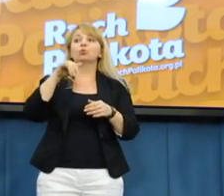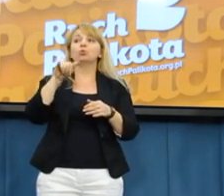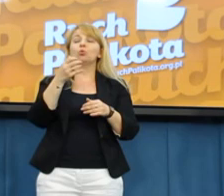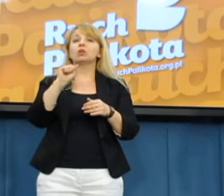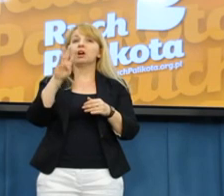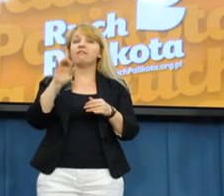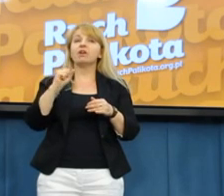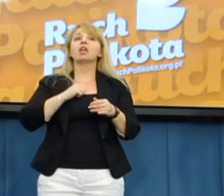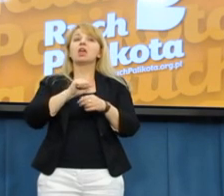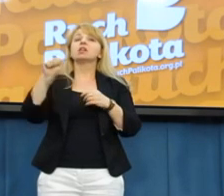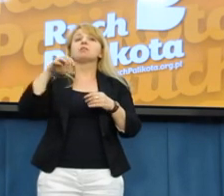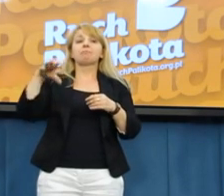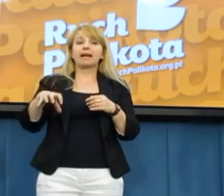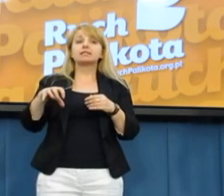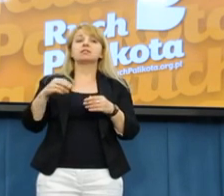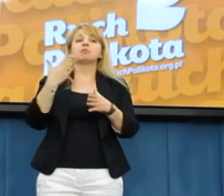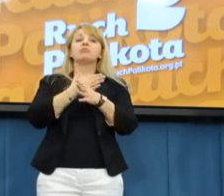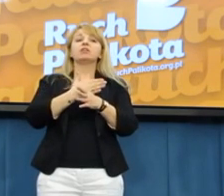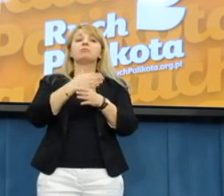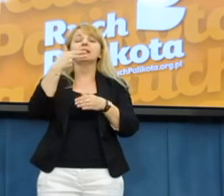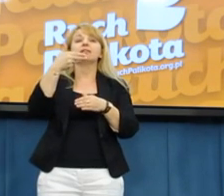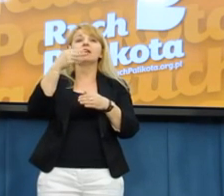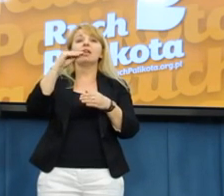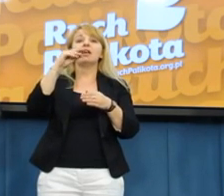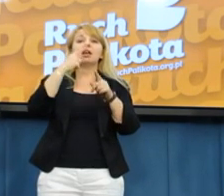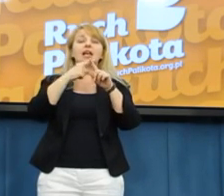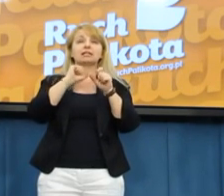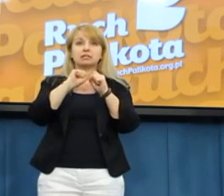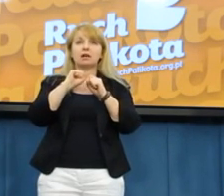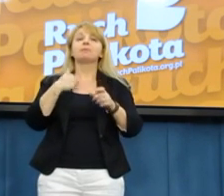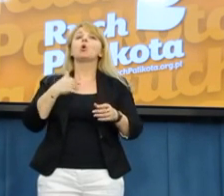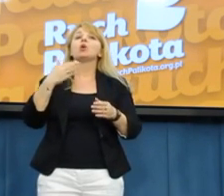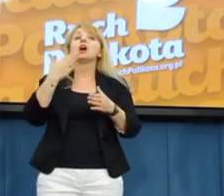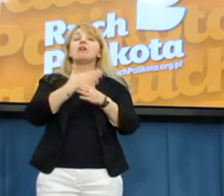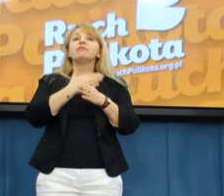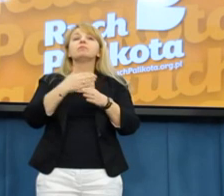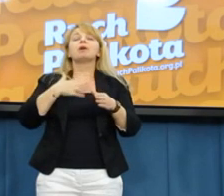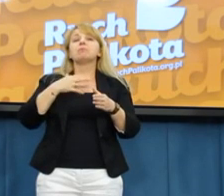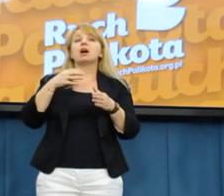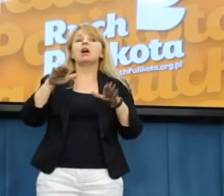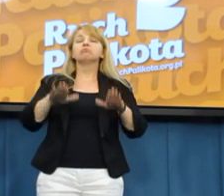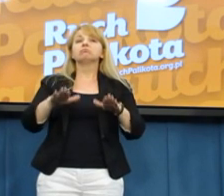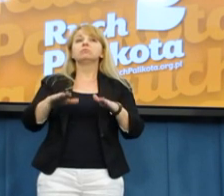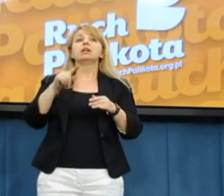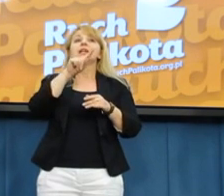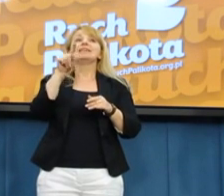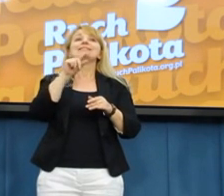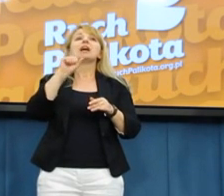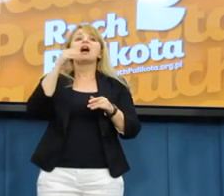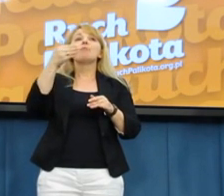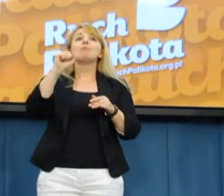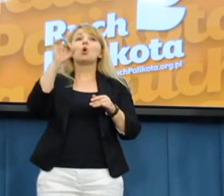Centrum Handla Wenexa. Spółka z obręczoną odpowiedzialnością. Firma ma siedzibę w Zamościu. Funkcjonujemy